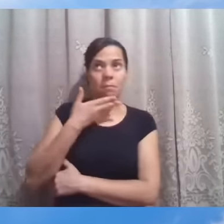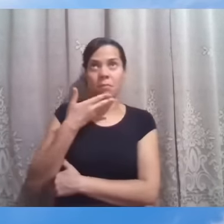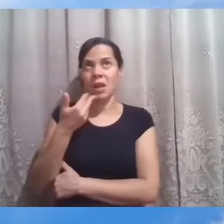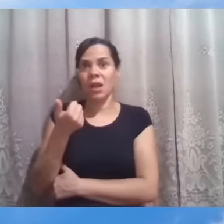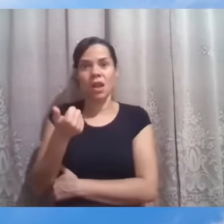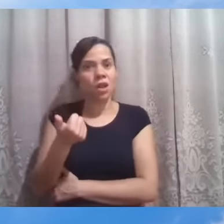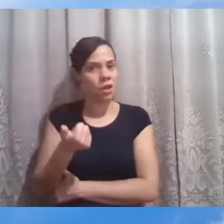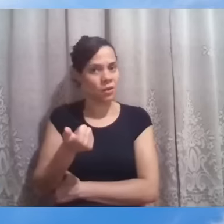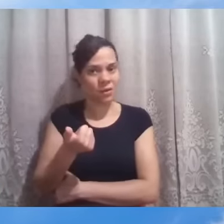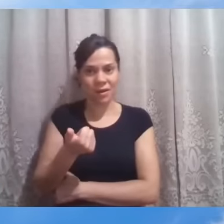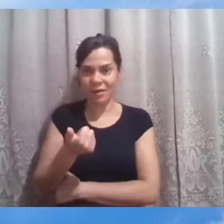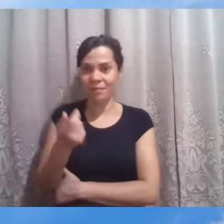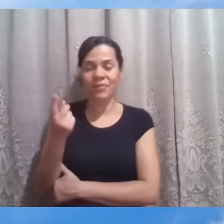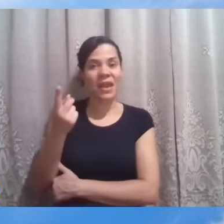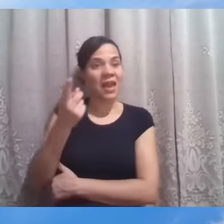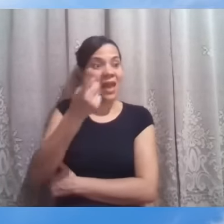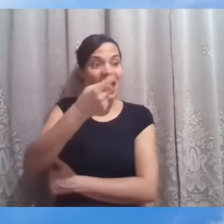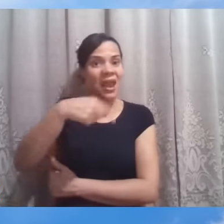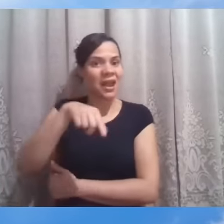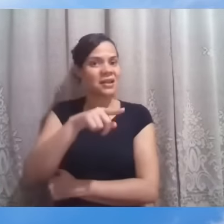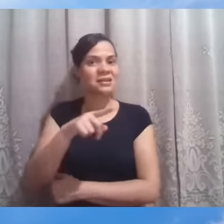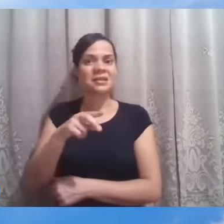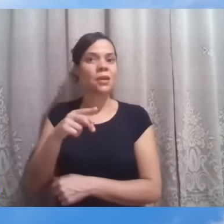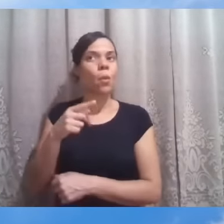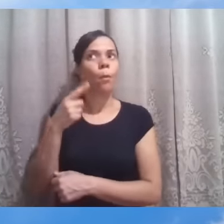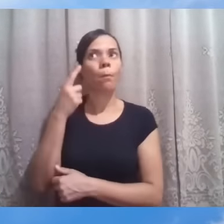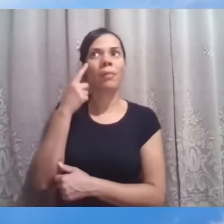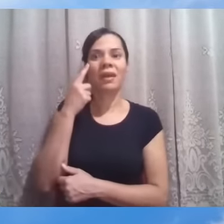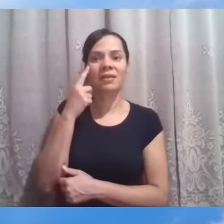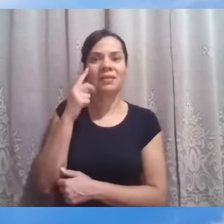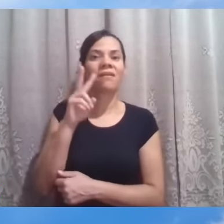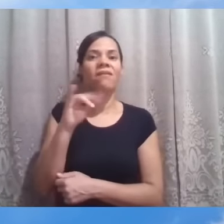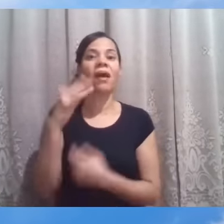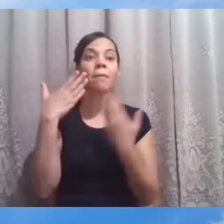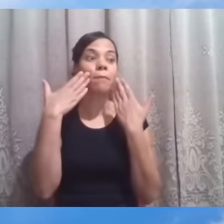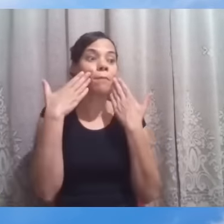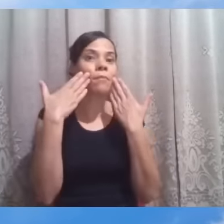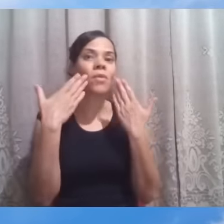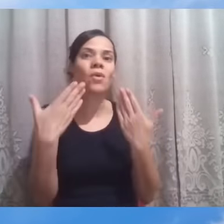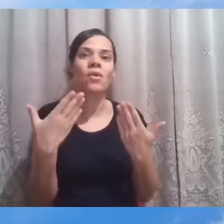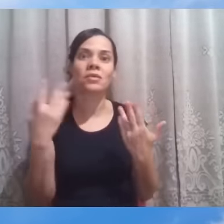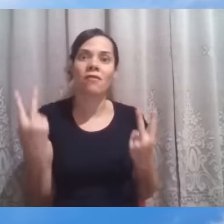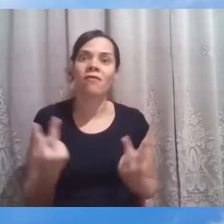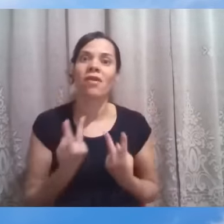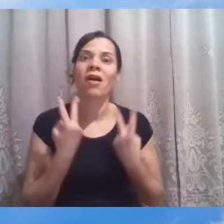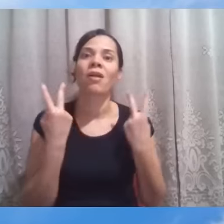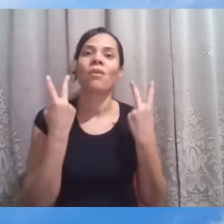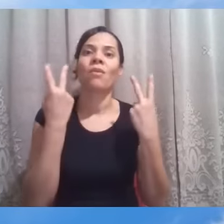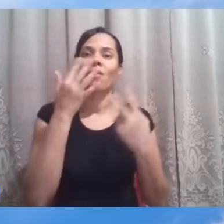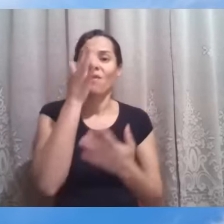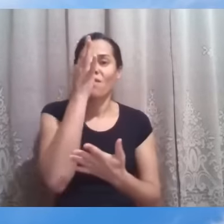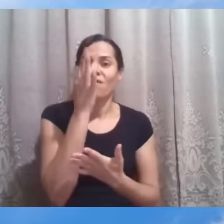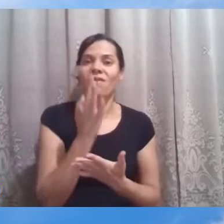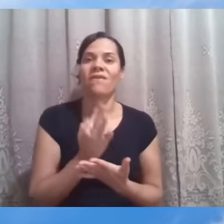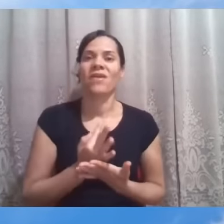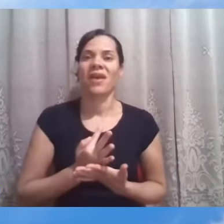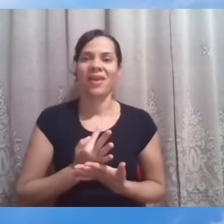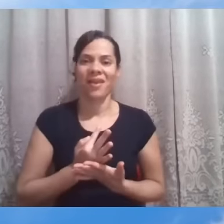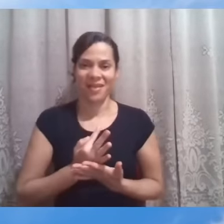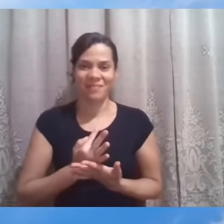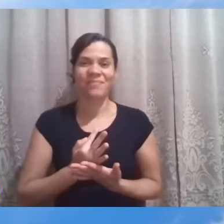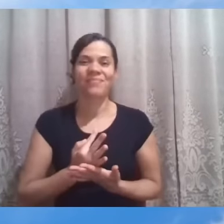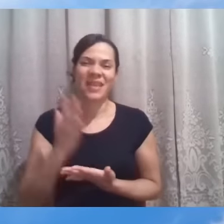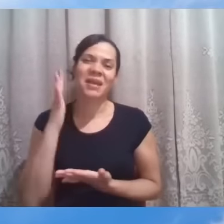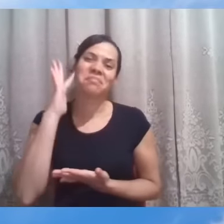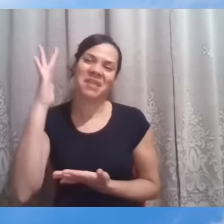Não esperariam eles daquele povo demonstrações assim, valiosas de fé. Imagina